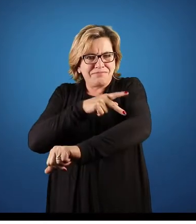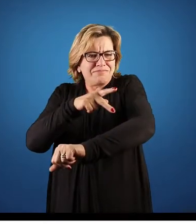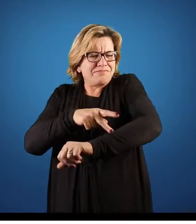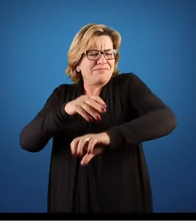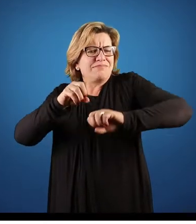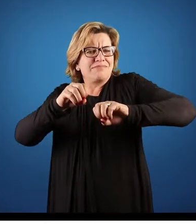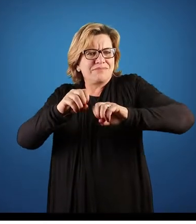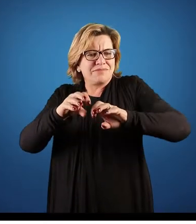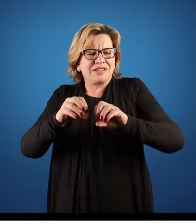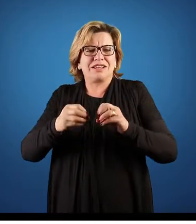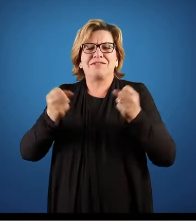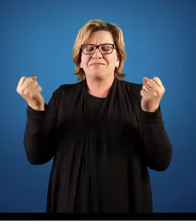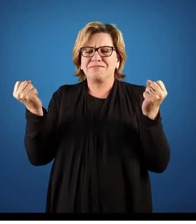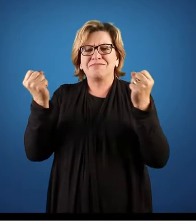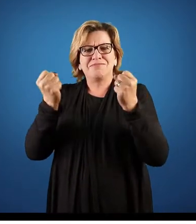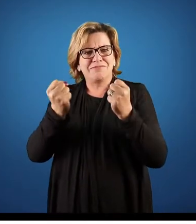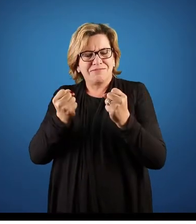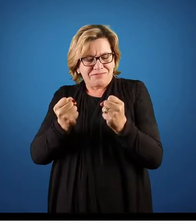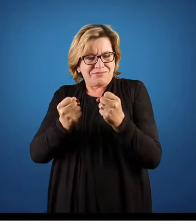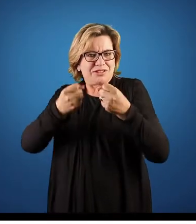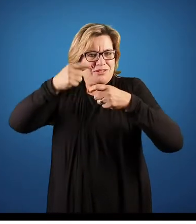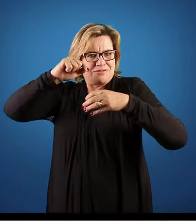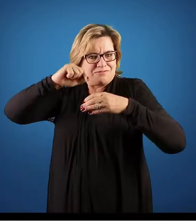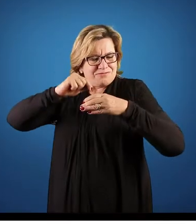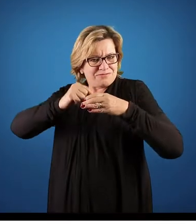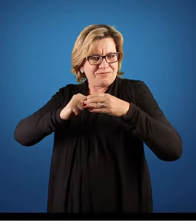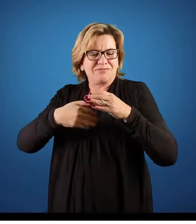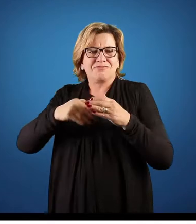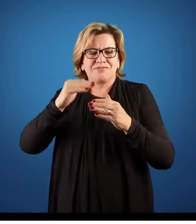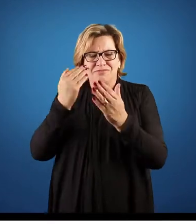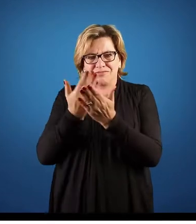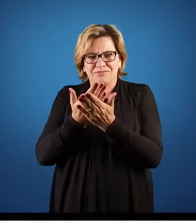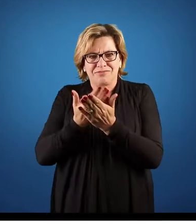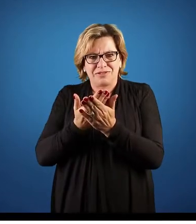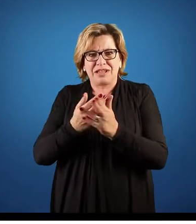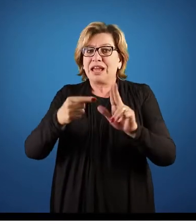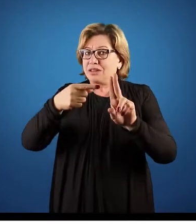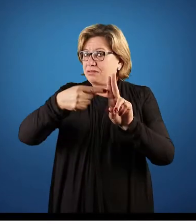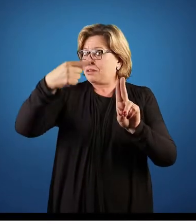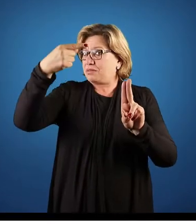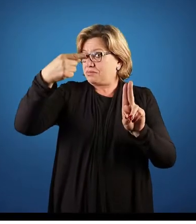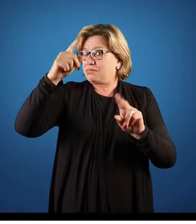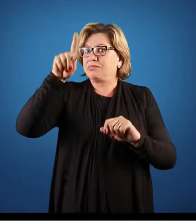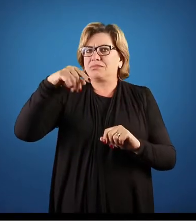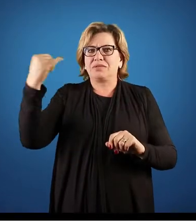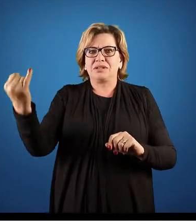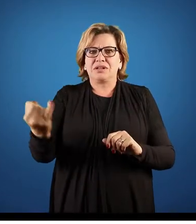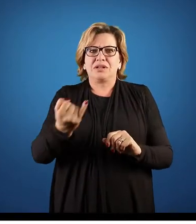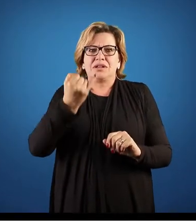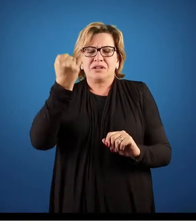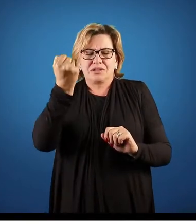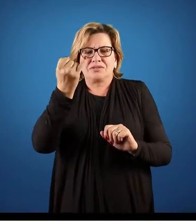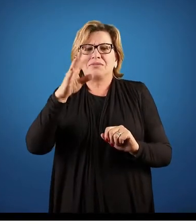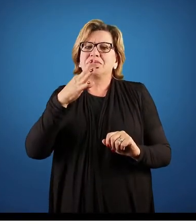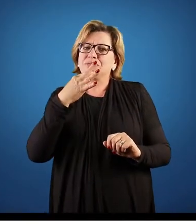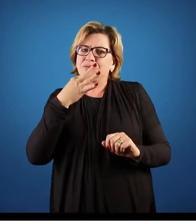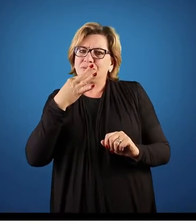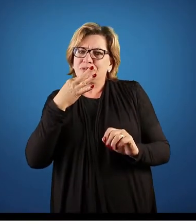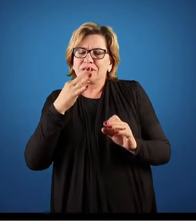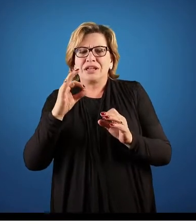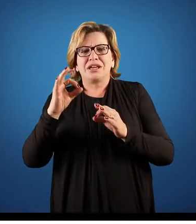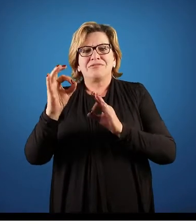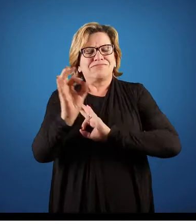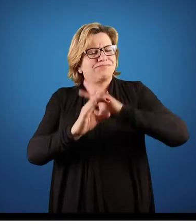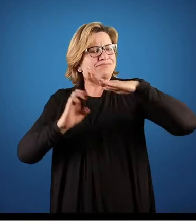extrair melhor esse nosso conteúdo, ela é bem importante. Nessa unidade nós vamos conhecer as organizações, as